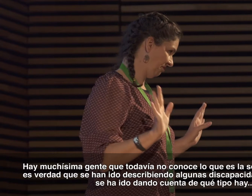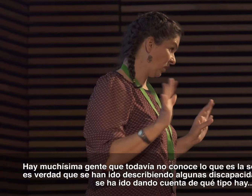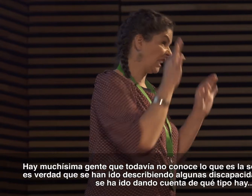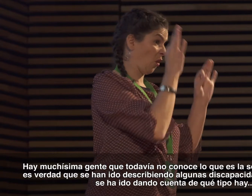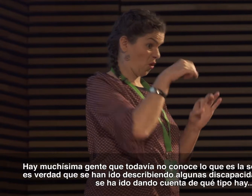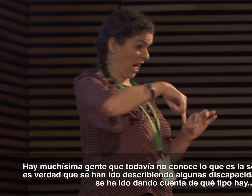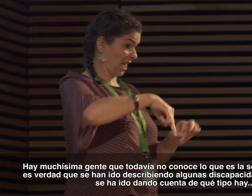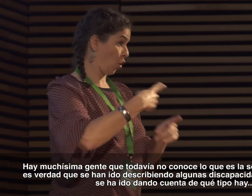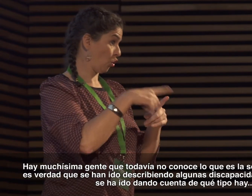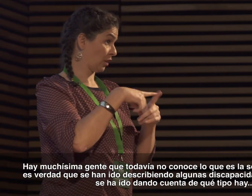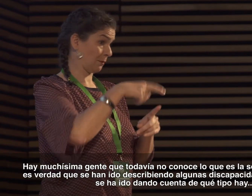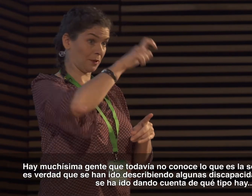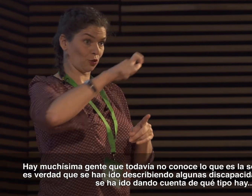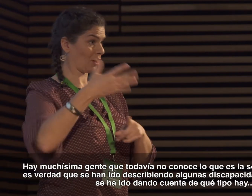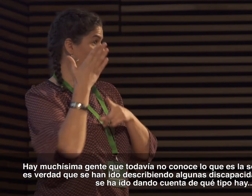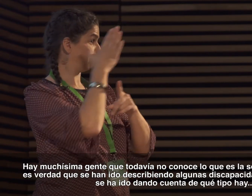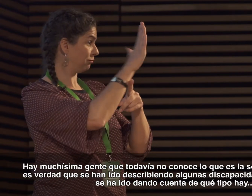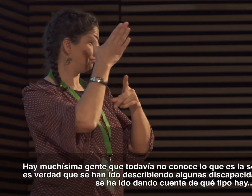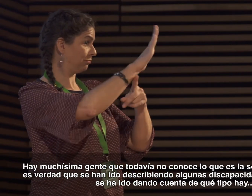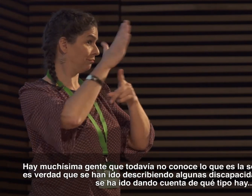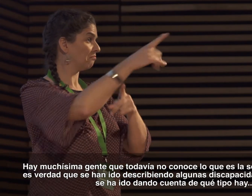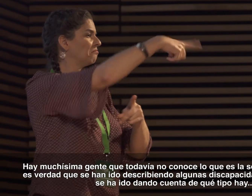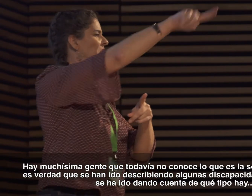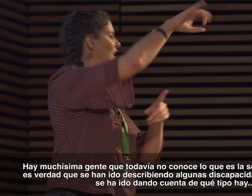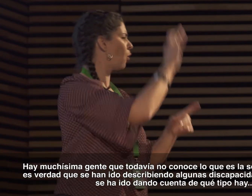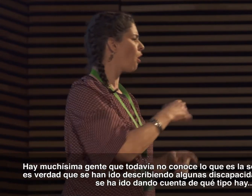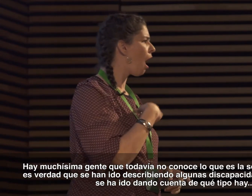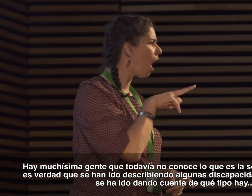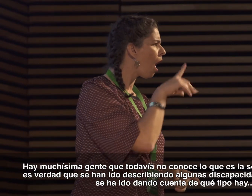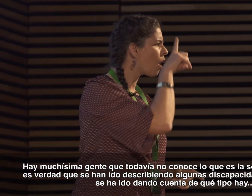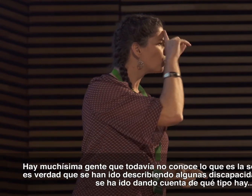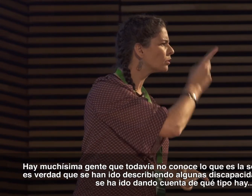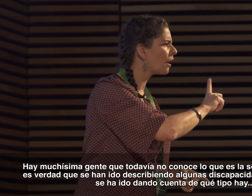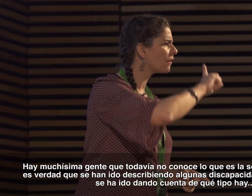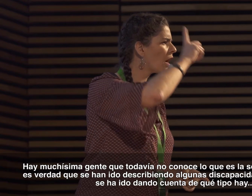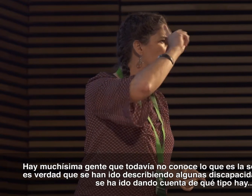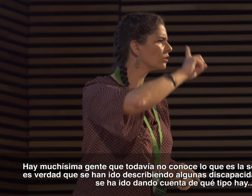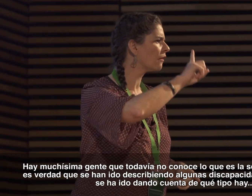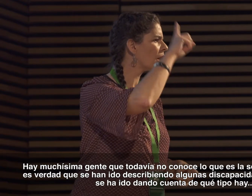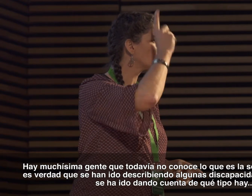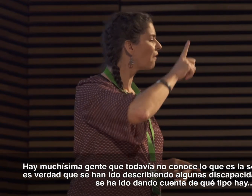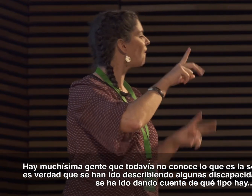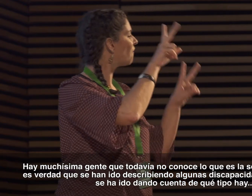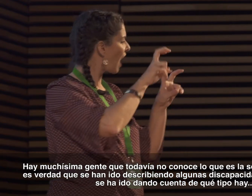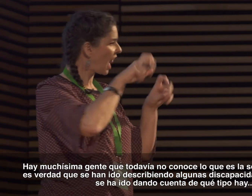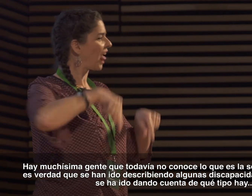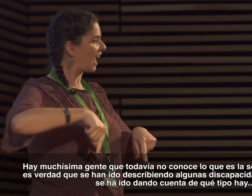hay muchísima gente que todavía no conoce lo que es la sordoceguera, sí que es verdad que se han ido describiendo algunas discapacidades, hay gente que se ha ido dando cuenta